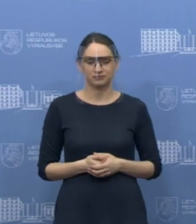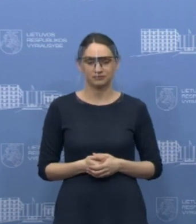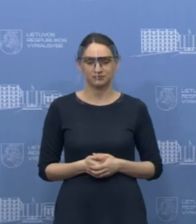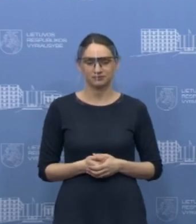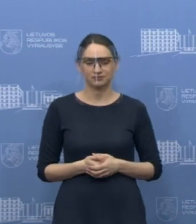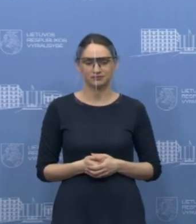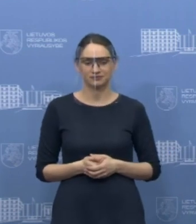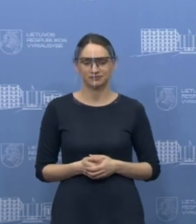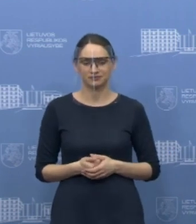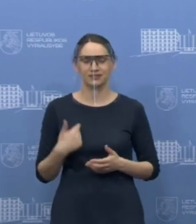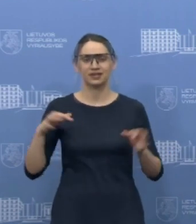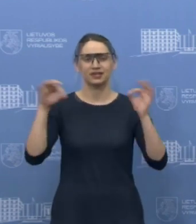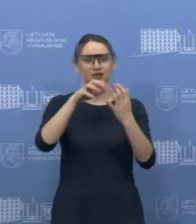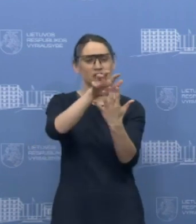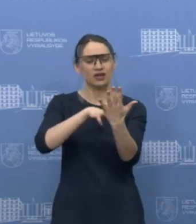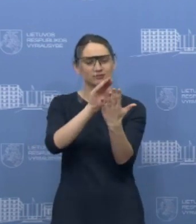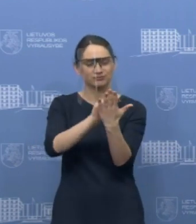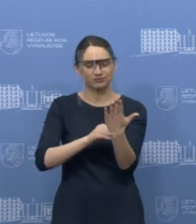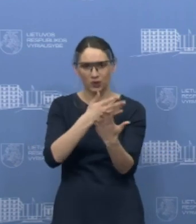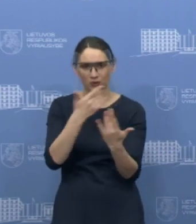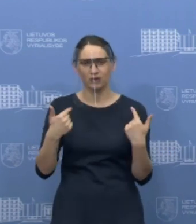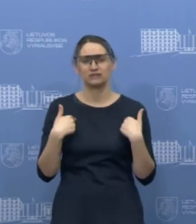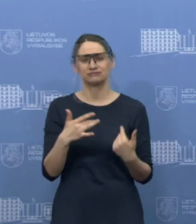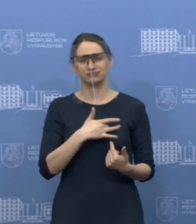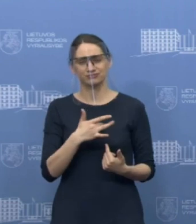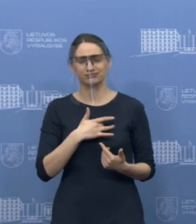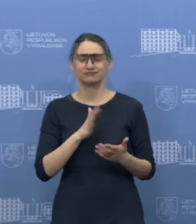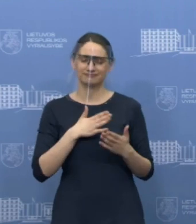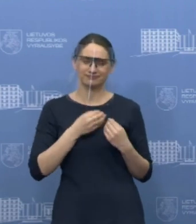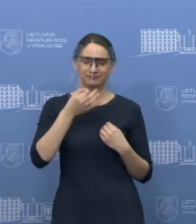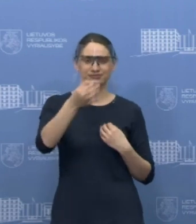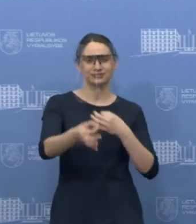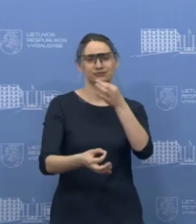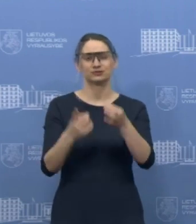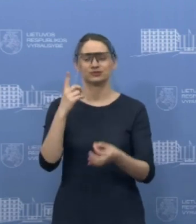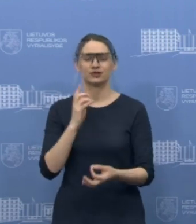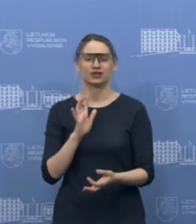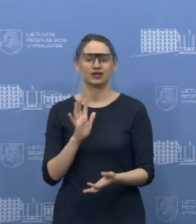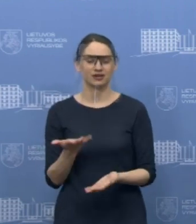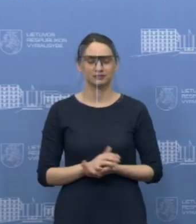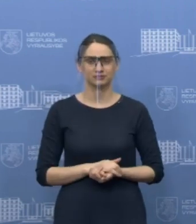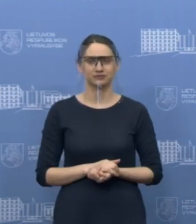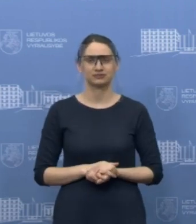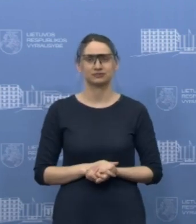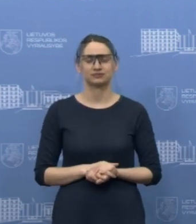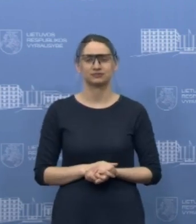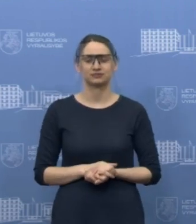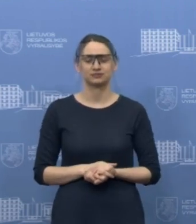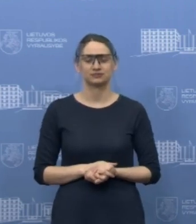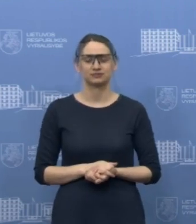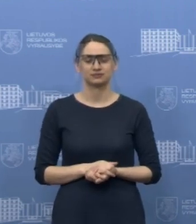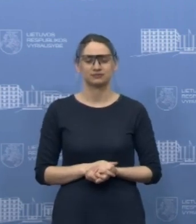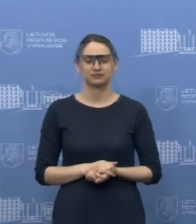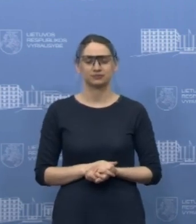Nepasirašiau, aš skalndaus teksto, bet aš kalbėsiu tiesiog į širdies, ką aš ir norėčiau pasakyti visiem. Pirmiausiai norėčiau kreiptis